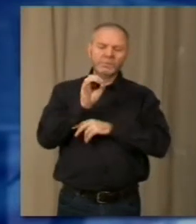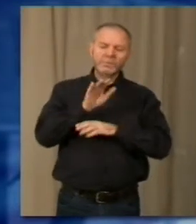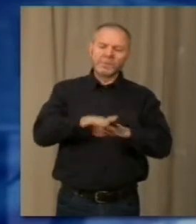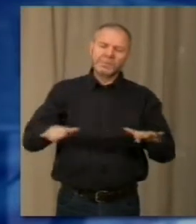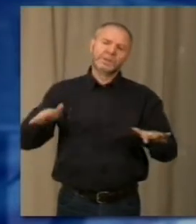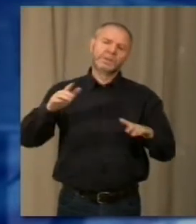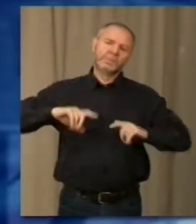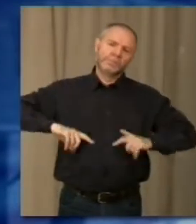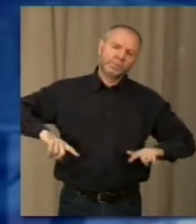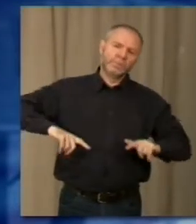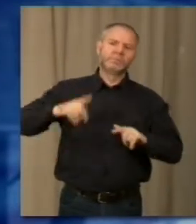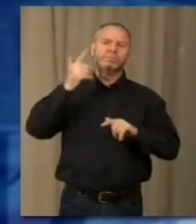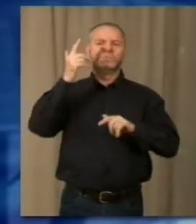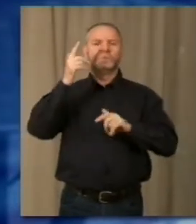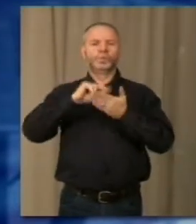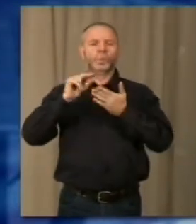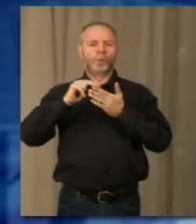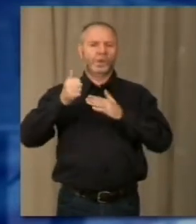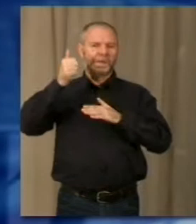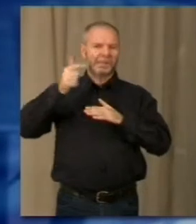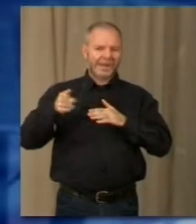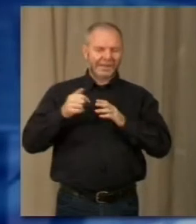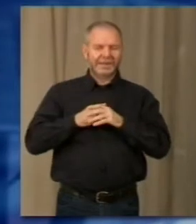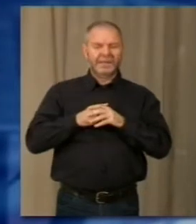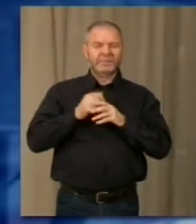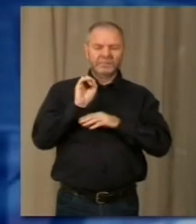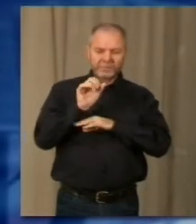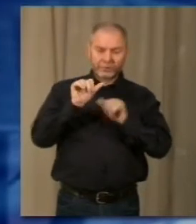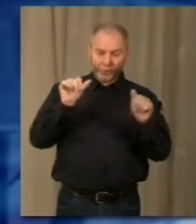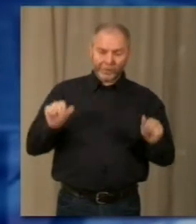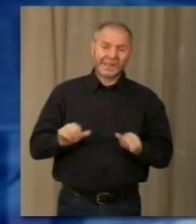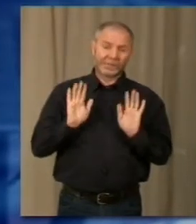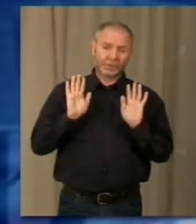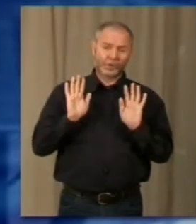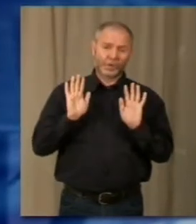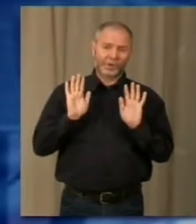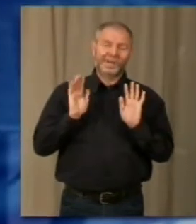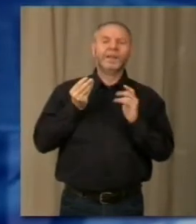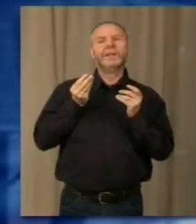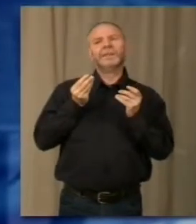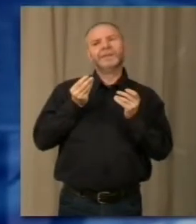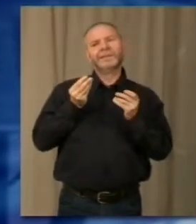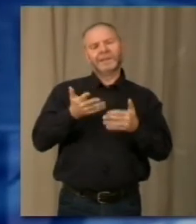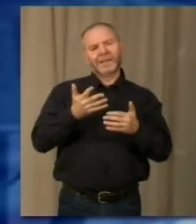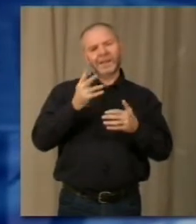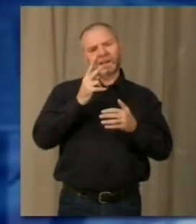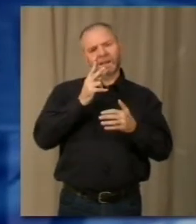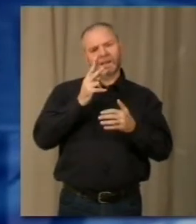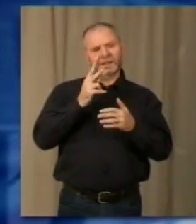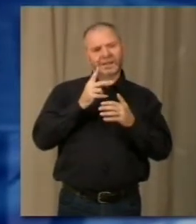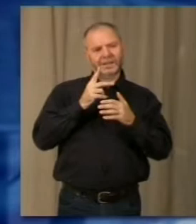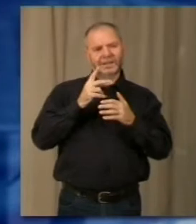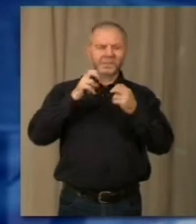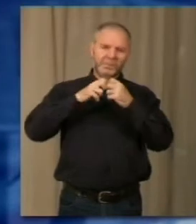essere di supporto agli insegnanti facendo un po' di lezioni ma anche facendo della formazione. Quindi in questo modo si cerca di andare a colmare quella